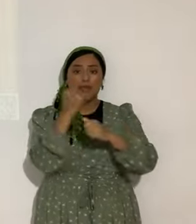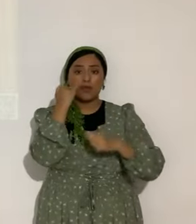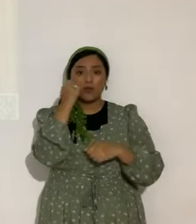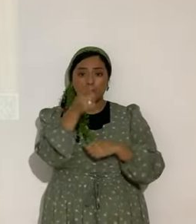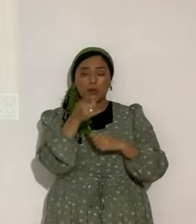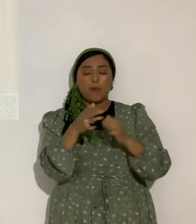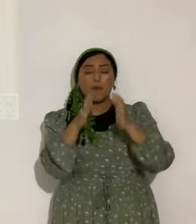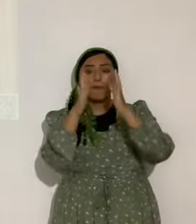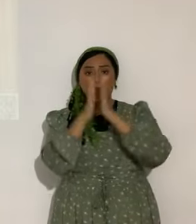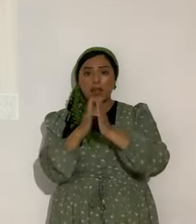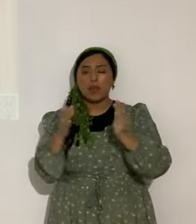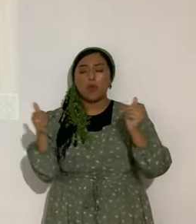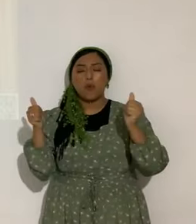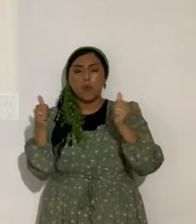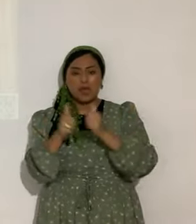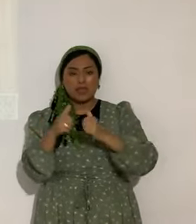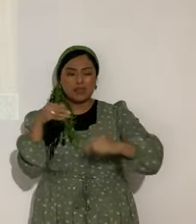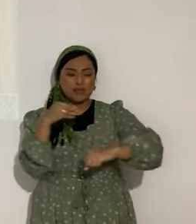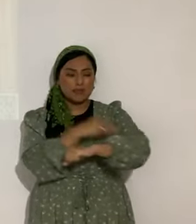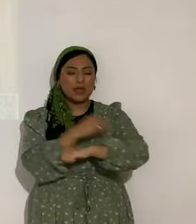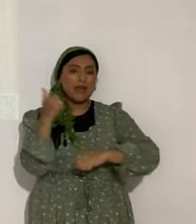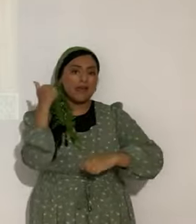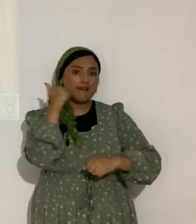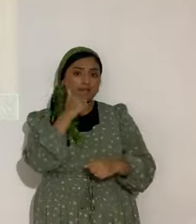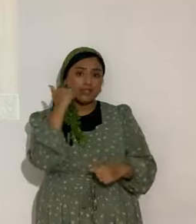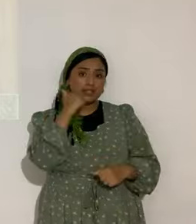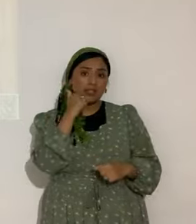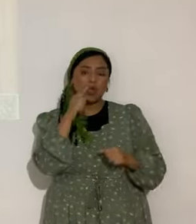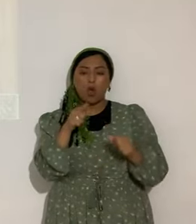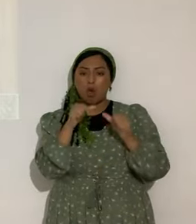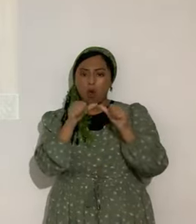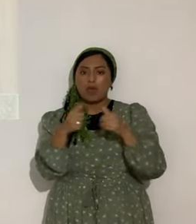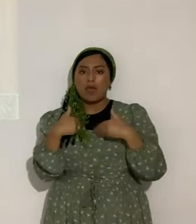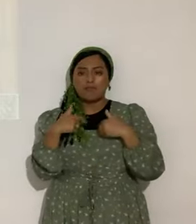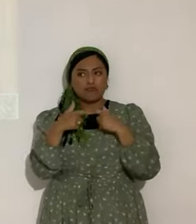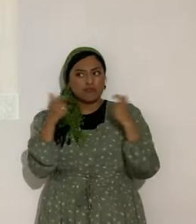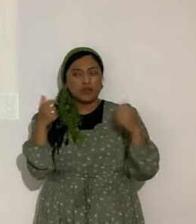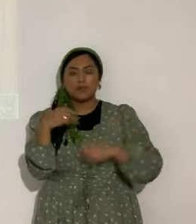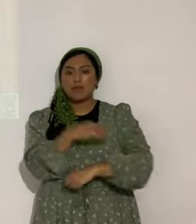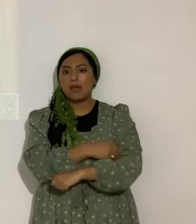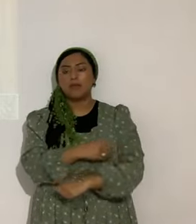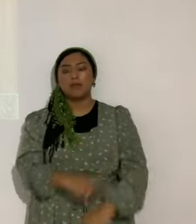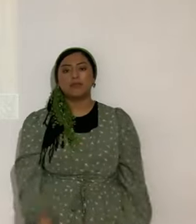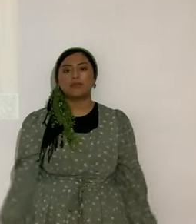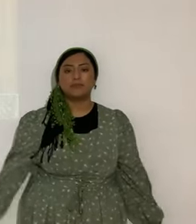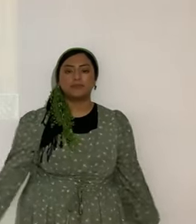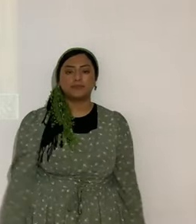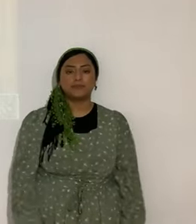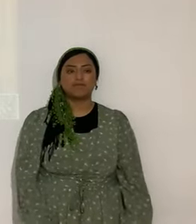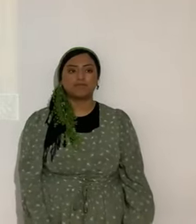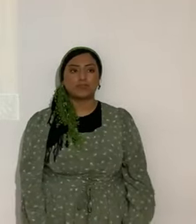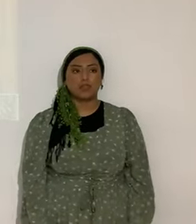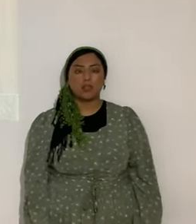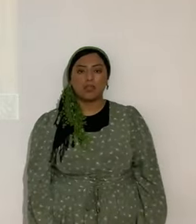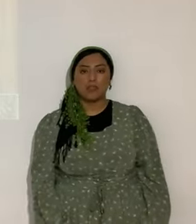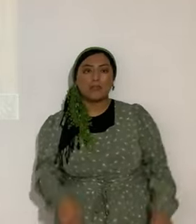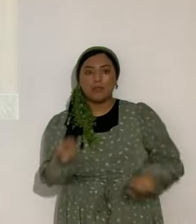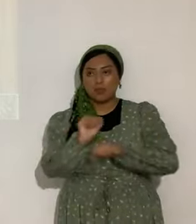pasión. Todos los días. Siempre tendrás un poder increíble. Es decir. Increíble. Es increíble.